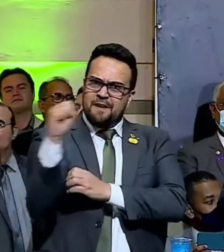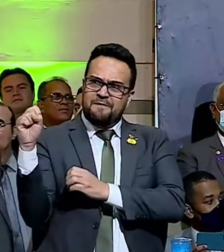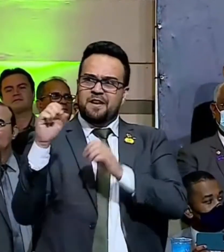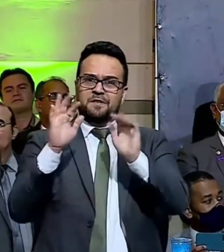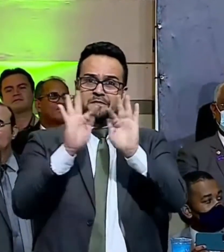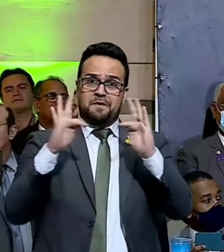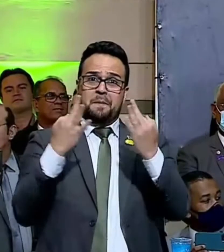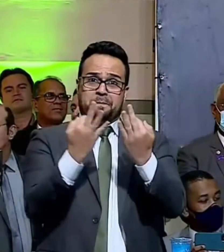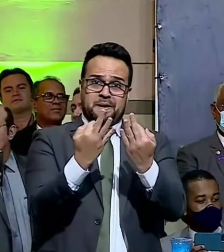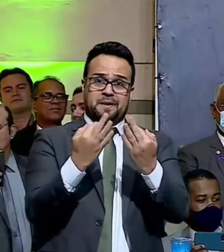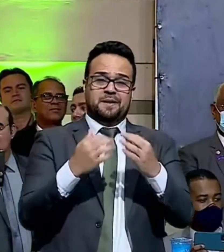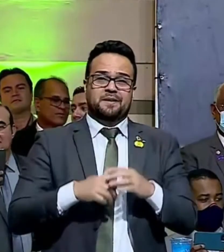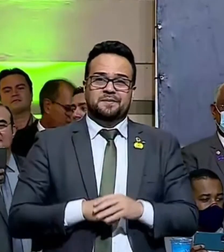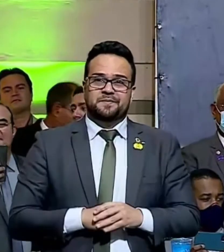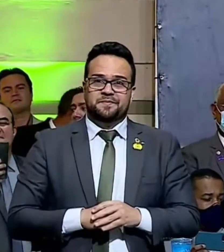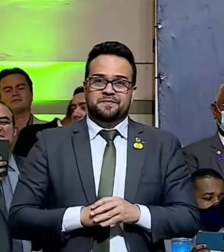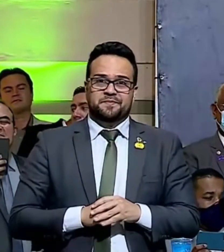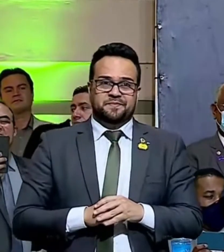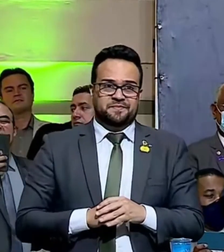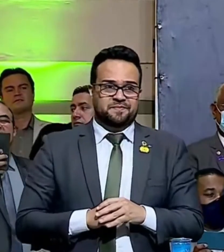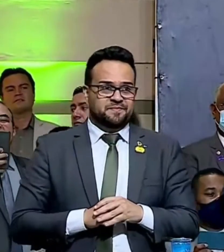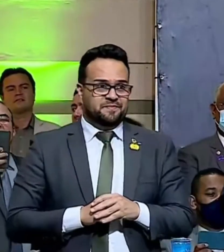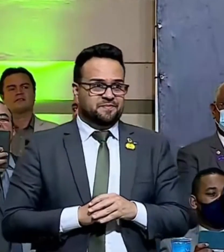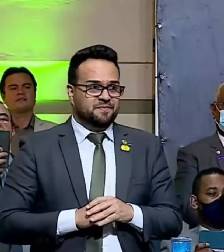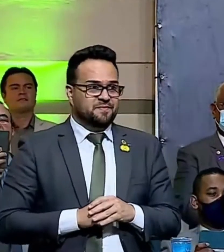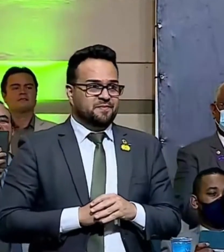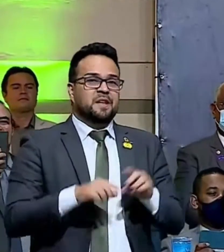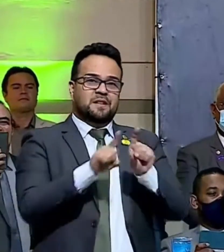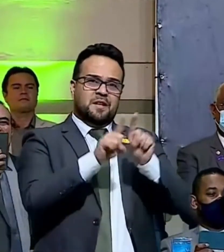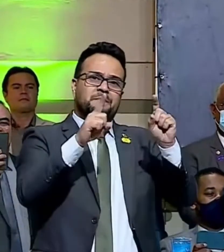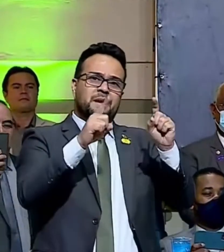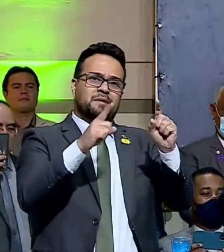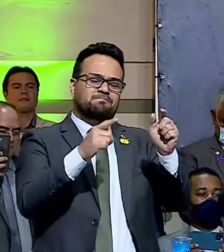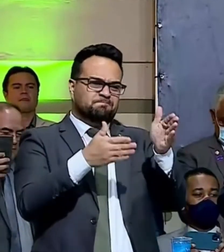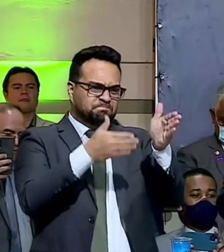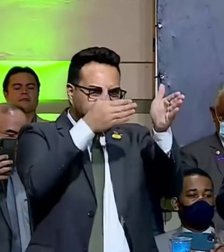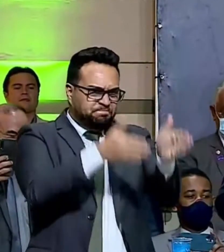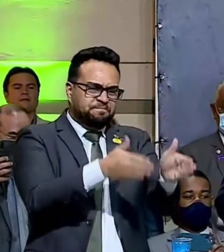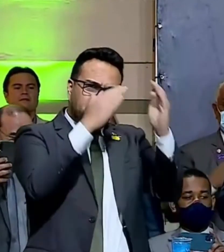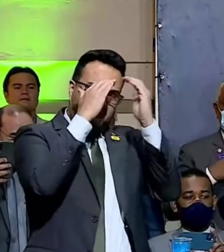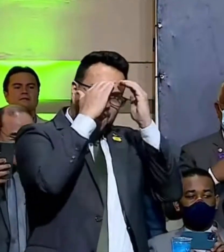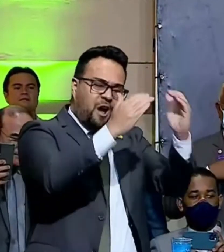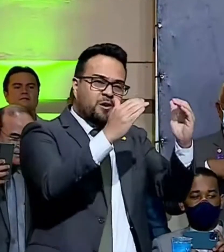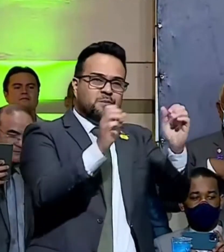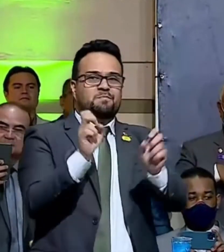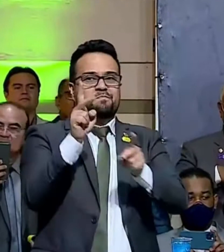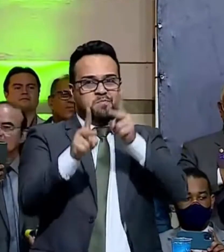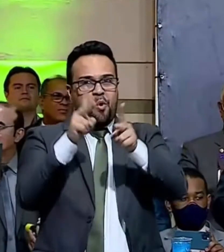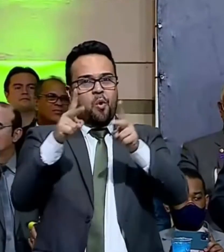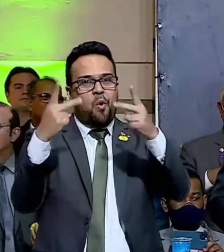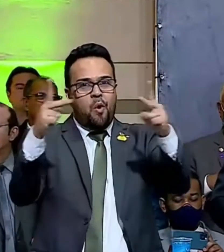e deve lealdade ao seu povo.